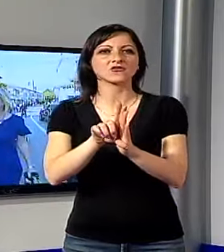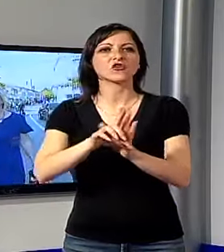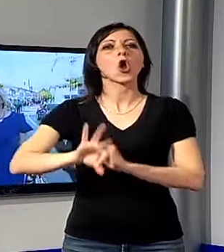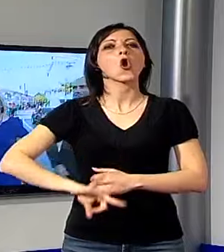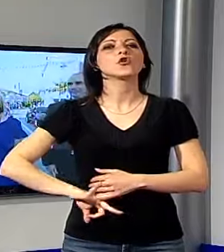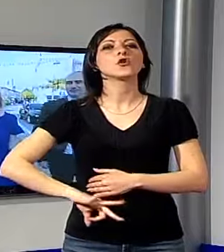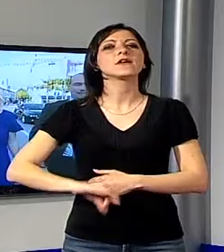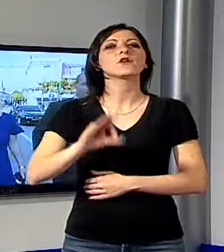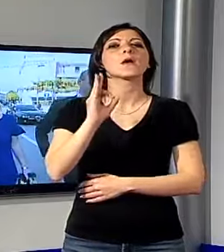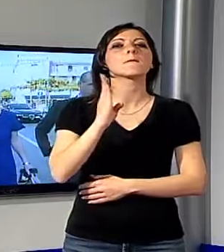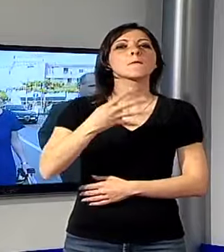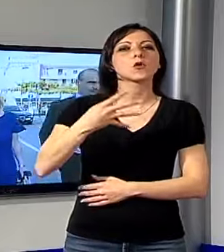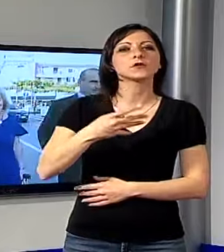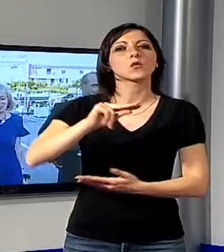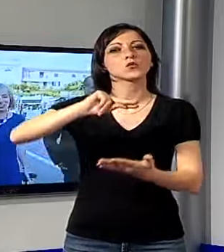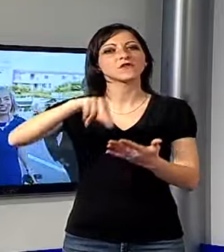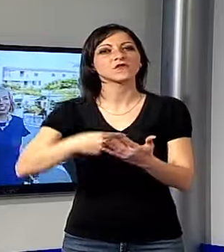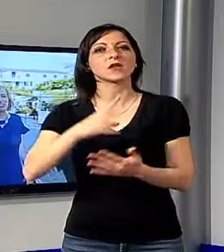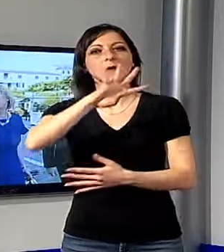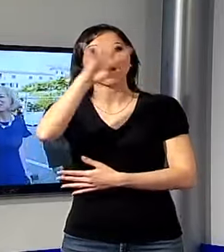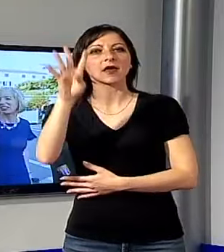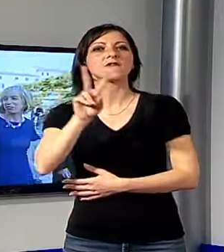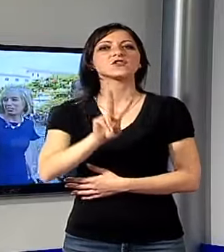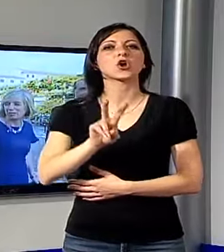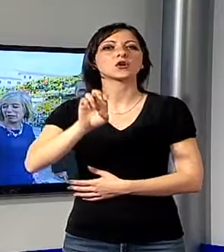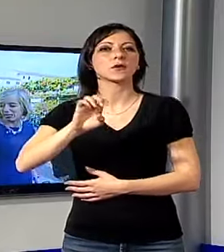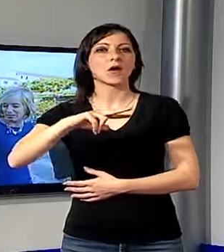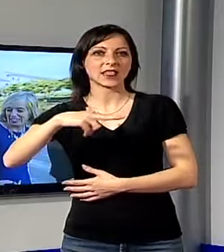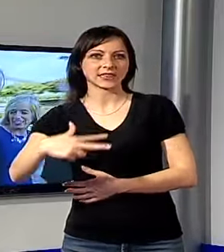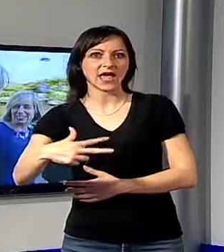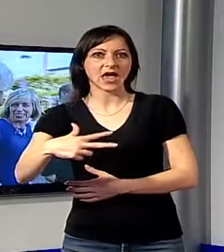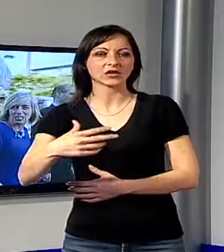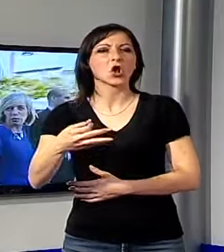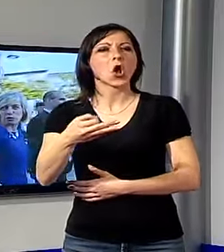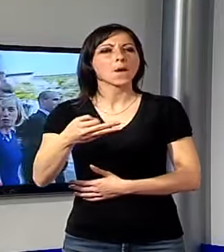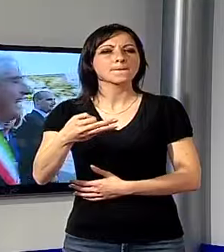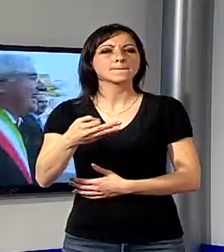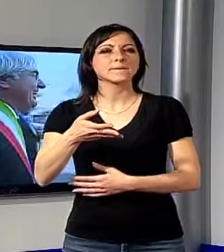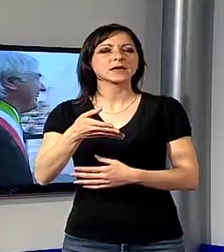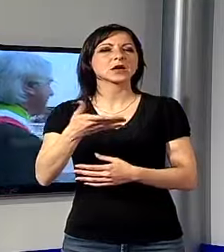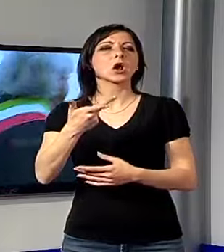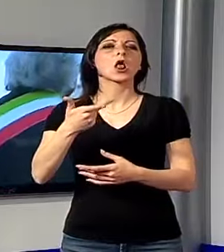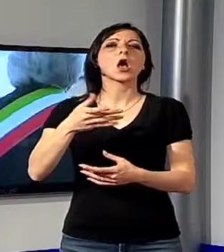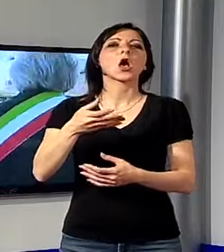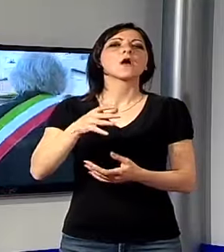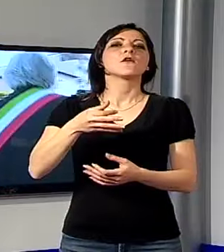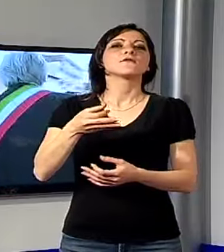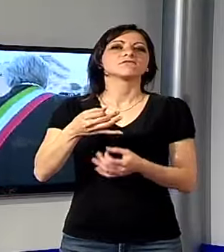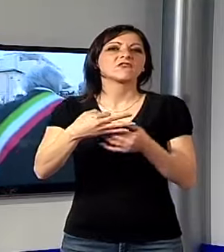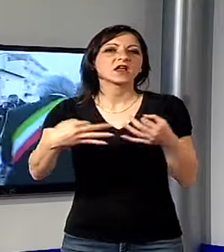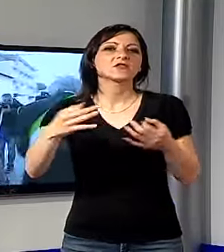Montauti e firmata dal re Vittorio Emanuele III, da piccola frazione di Petra Santa, Forte dei Marmi diventava comune